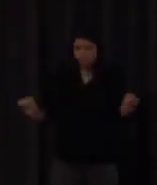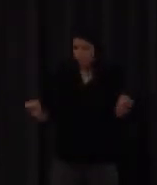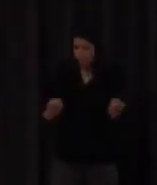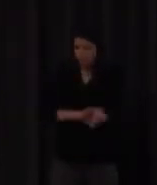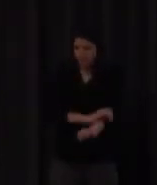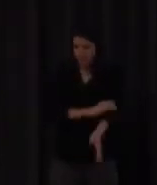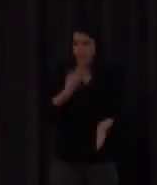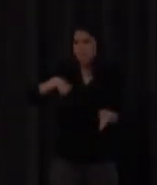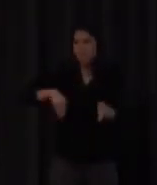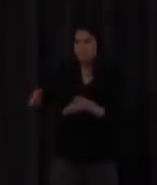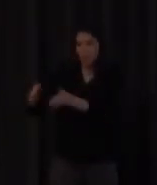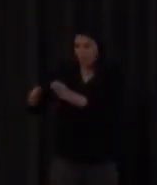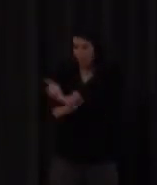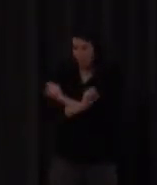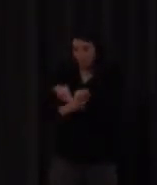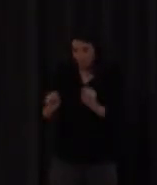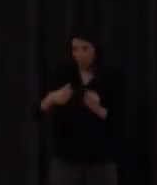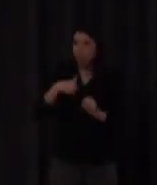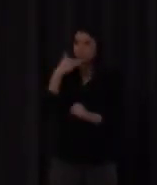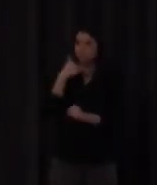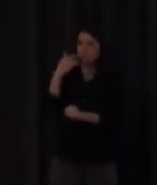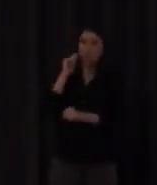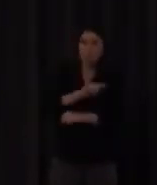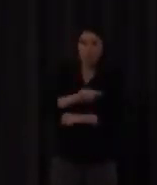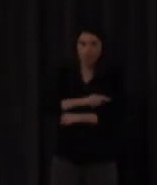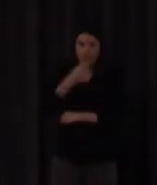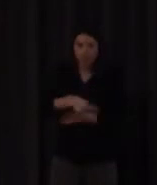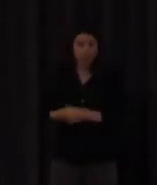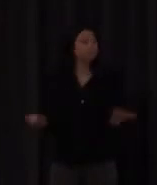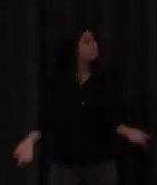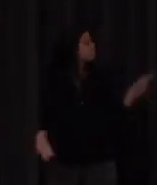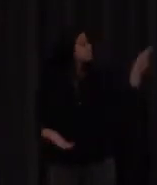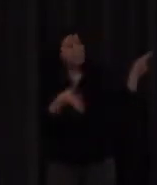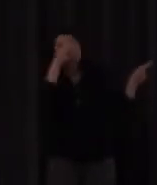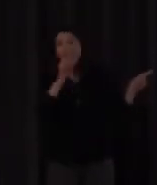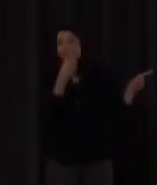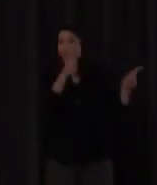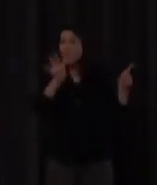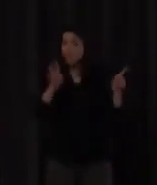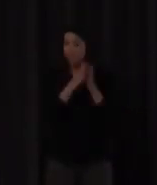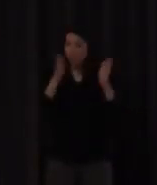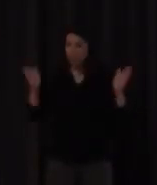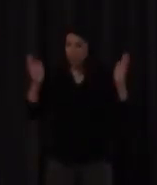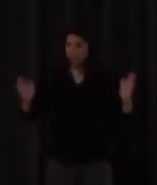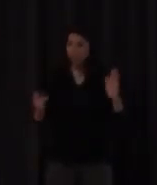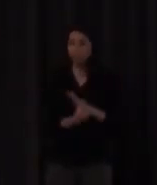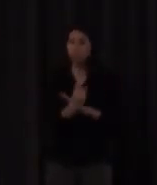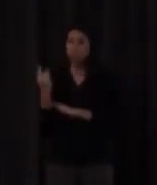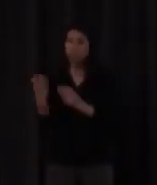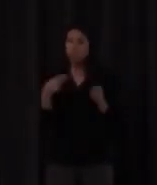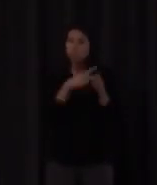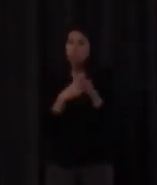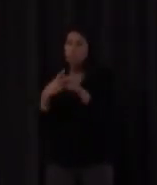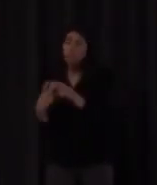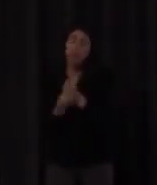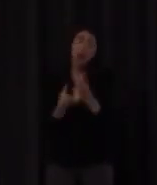consciente que no van a poder llegar ¿de acuerdo? pues bien a lo largo del siglo XIX surgen numerosos inventos unos